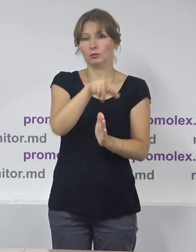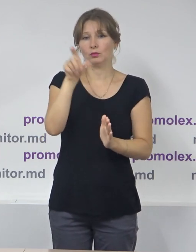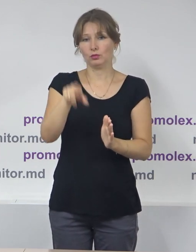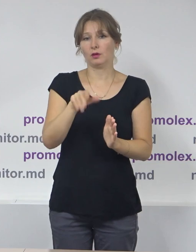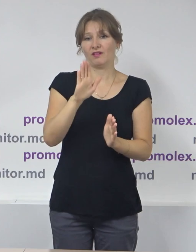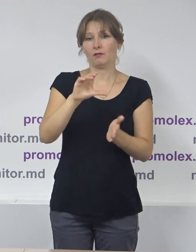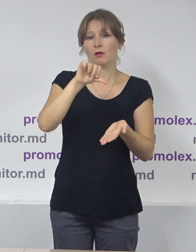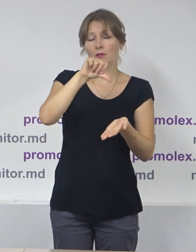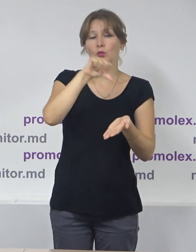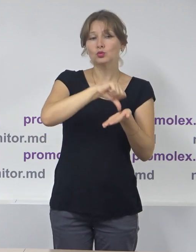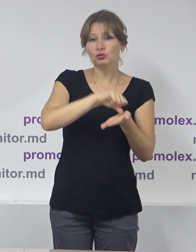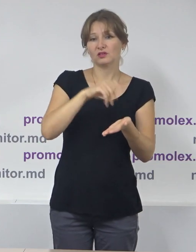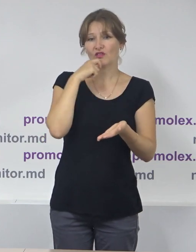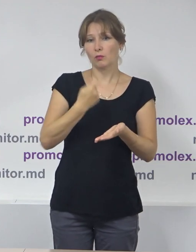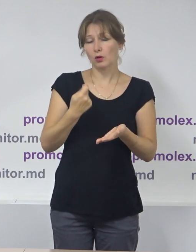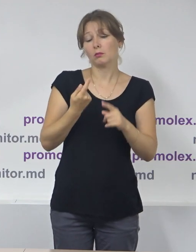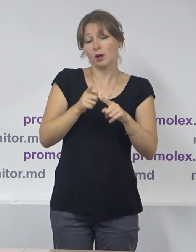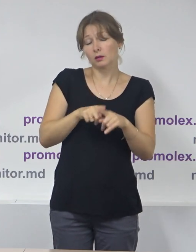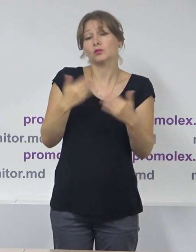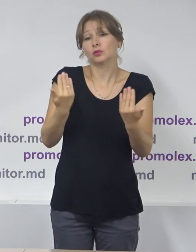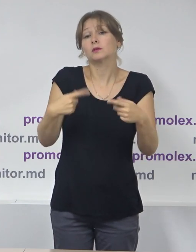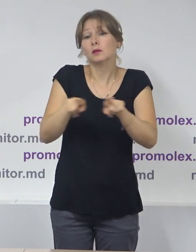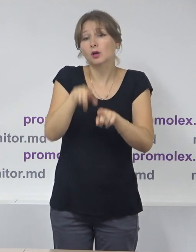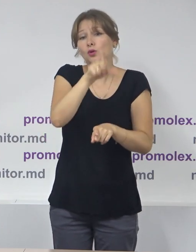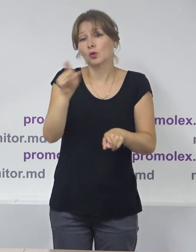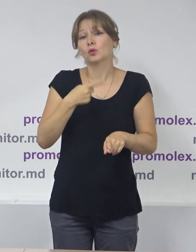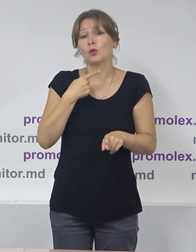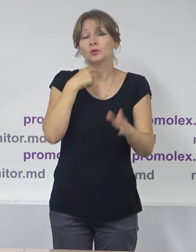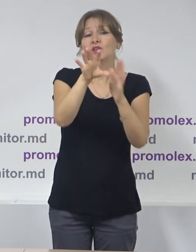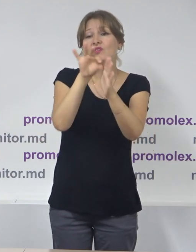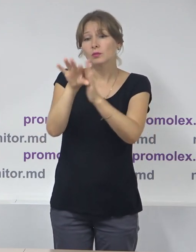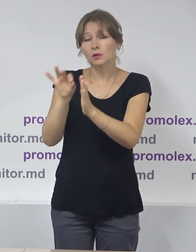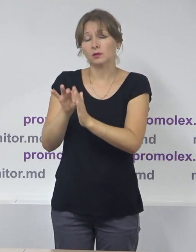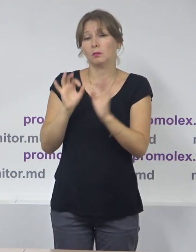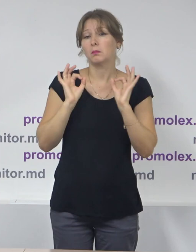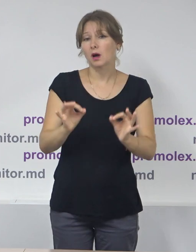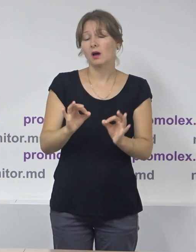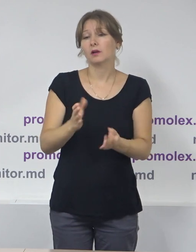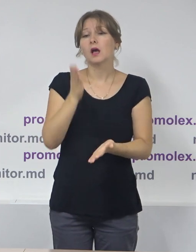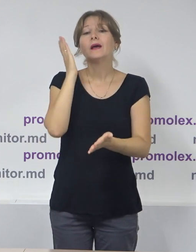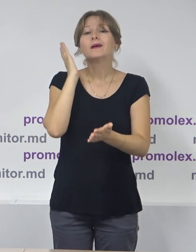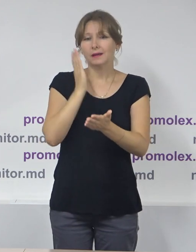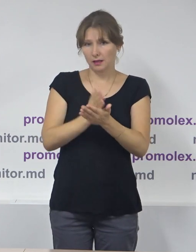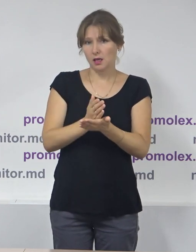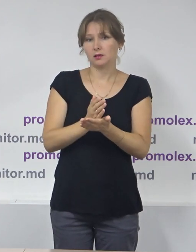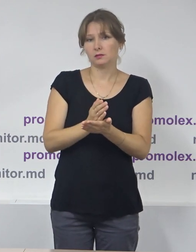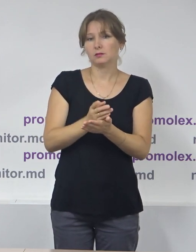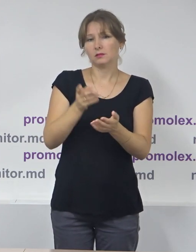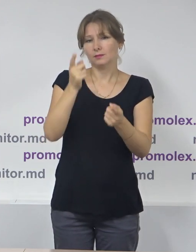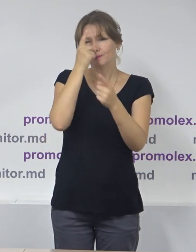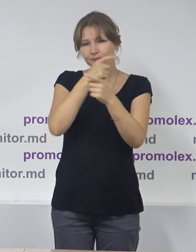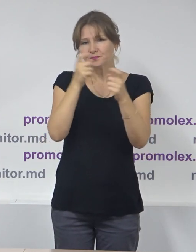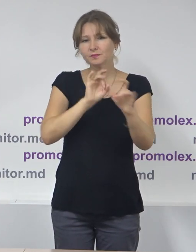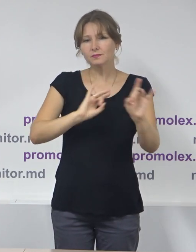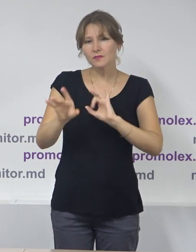sau persistă și în această perioadă electorală. În acest sens, au fost mai multe învinuiri expuse în spațiu public, de racolare a